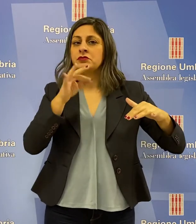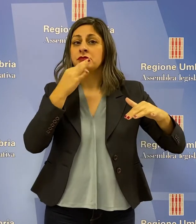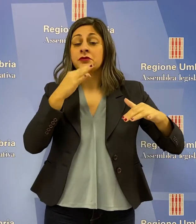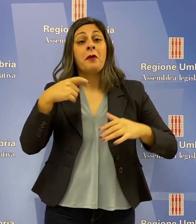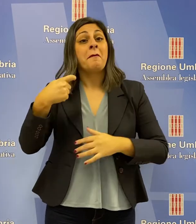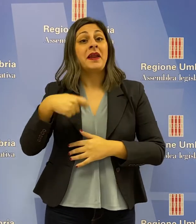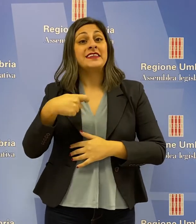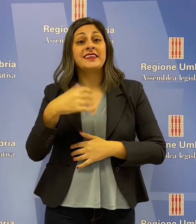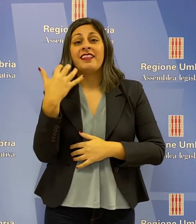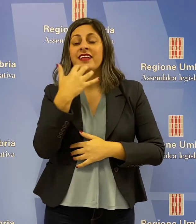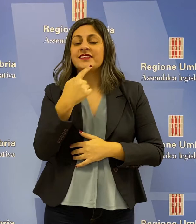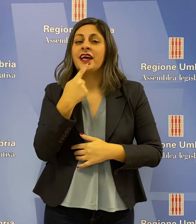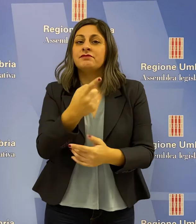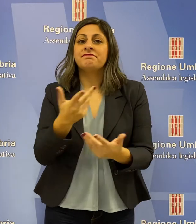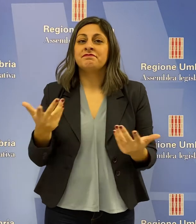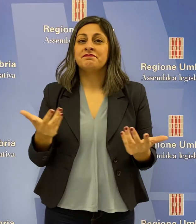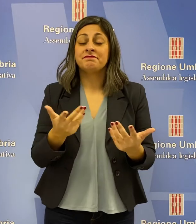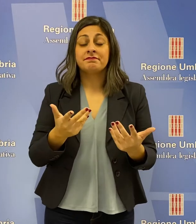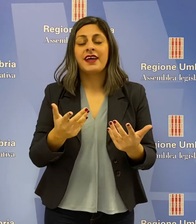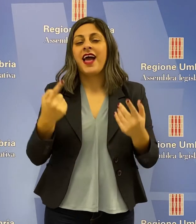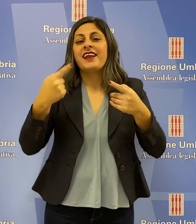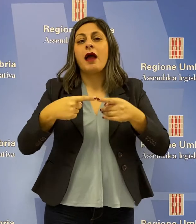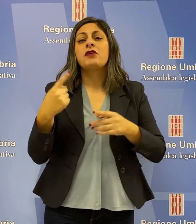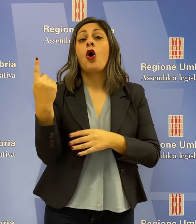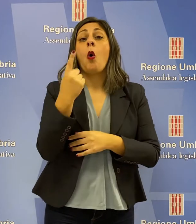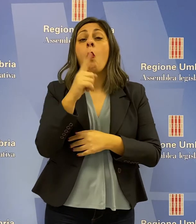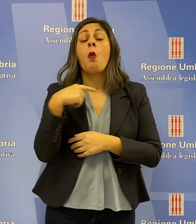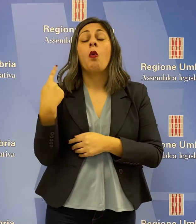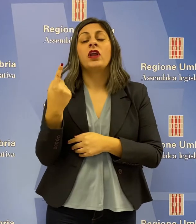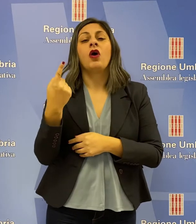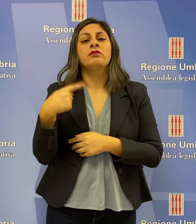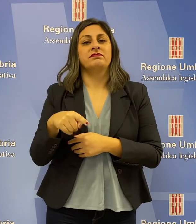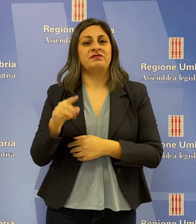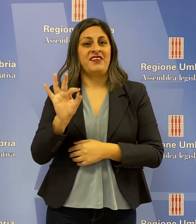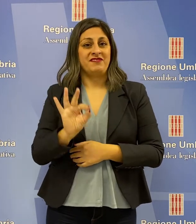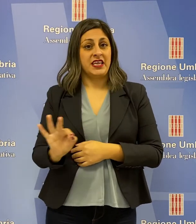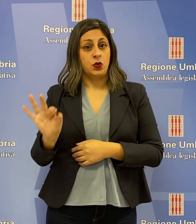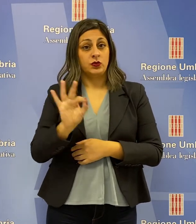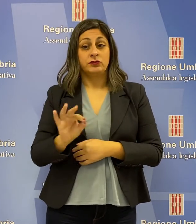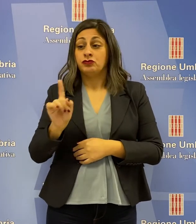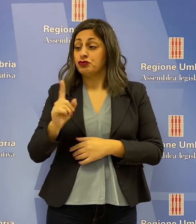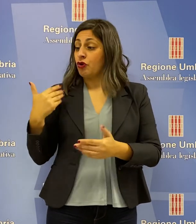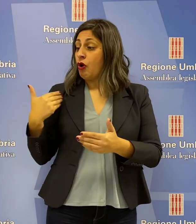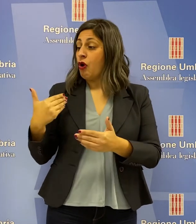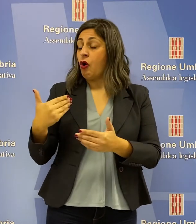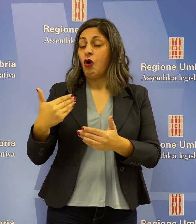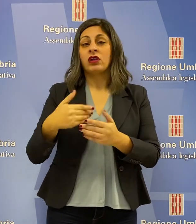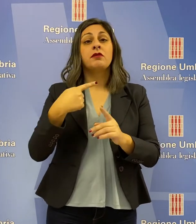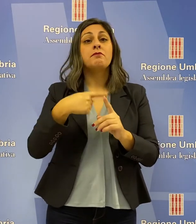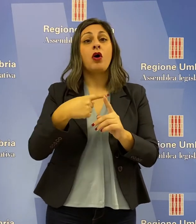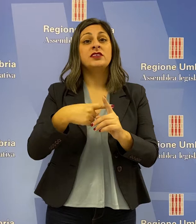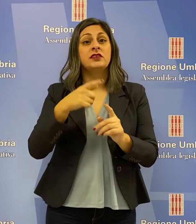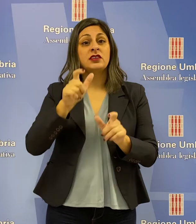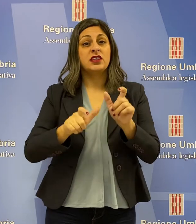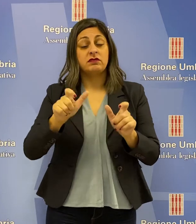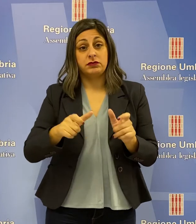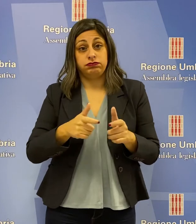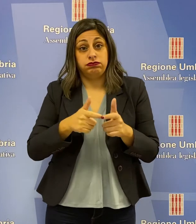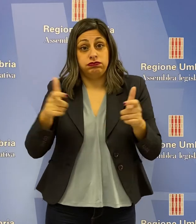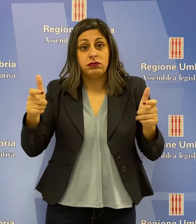Donatella Tesei ha detto che l'unico nemico comune ora è il virus. Negli ultimi giorni sono aumentati i positivi, i ricoveri e